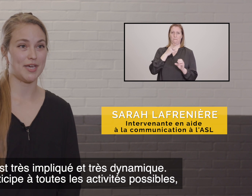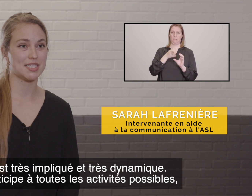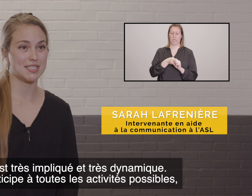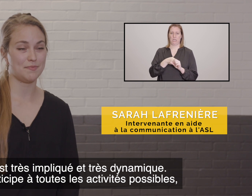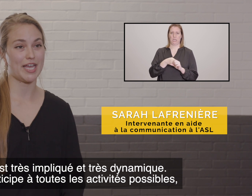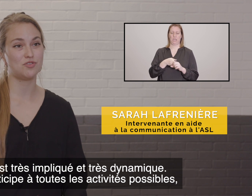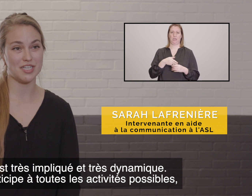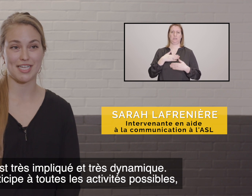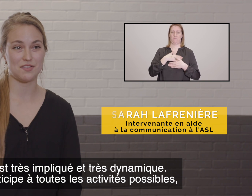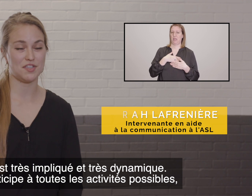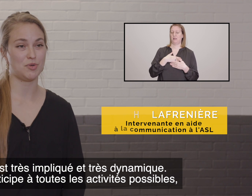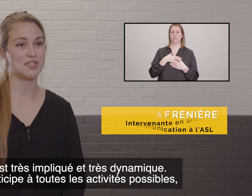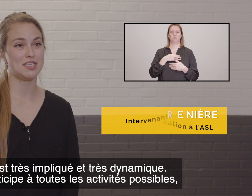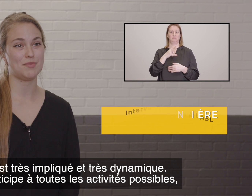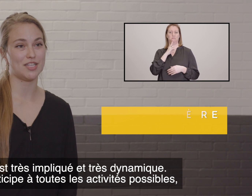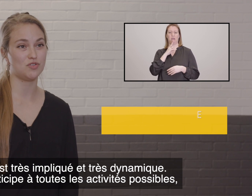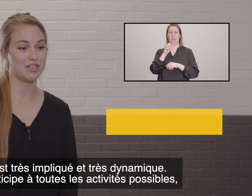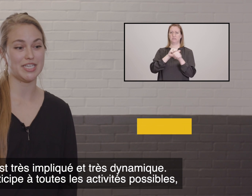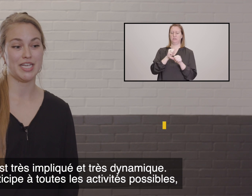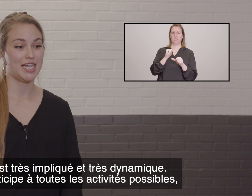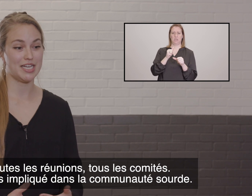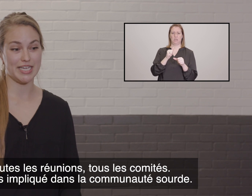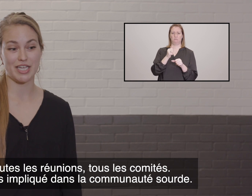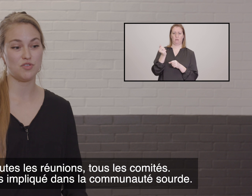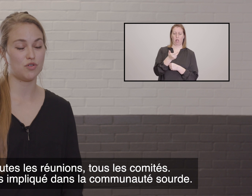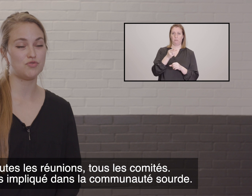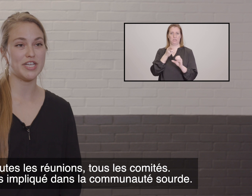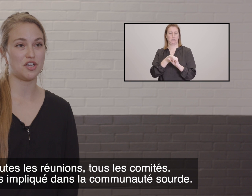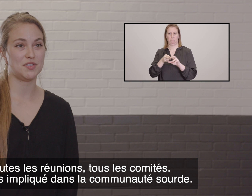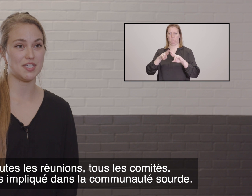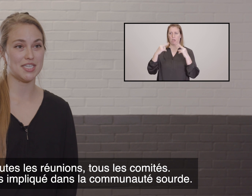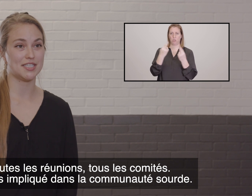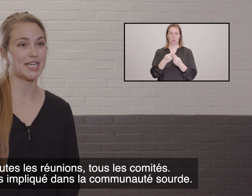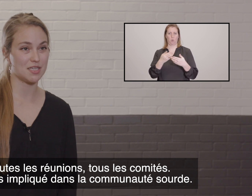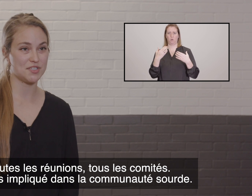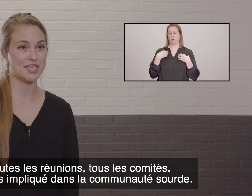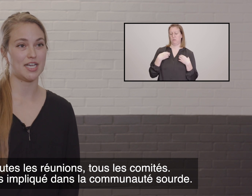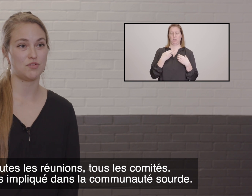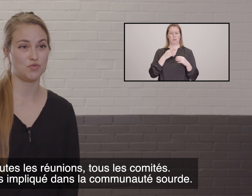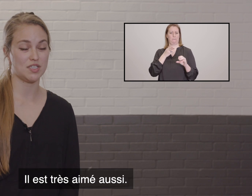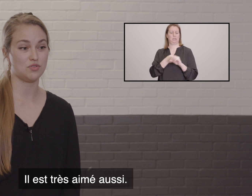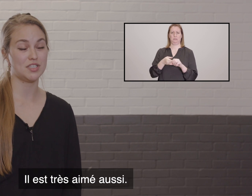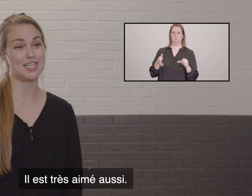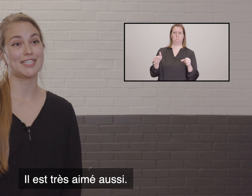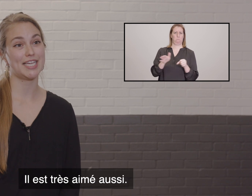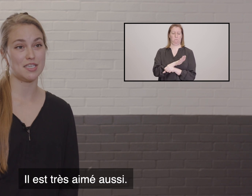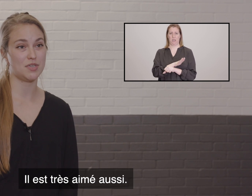participe à toutes les activités possibles, à toutes les réunions, tous les comités. Il est très impliqué dans la communauté sourde. Il est très aimé